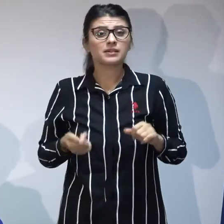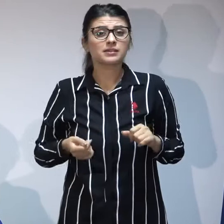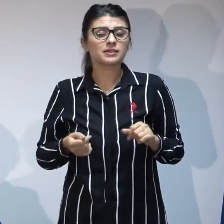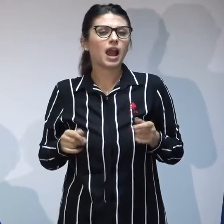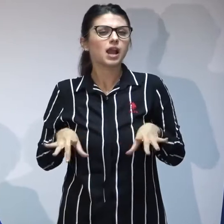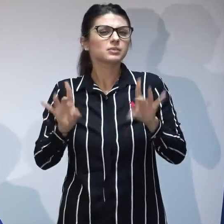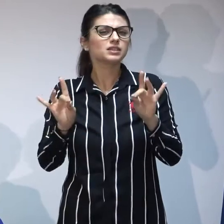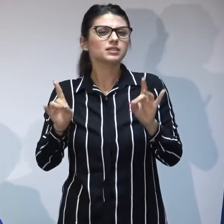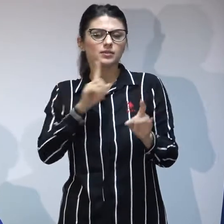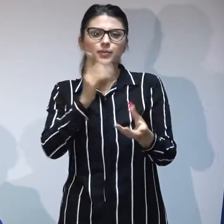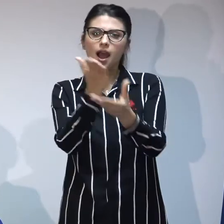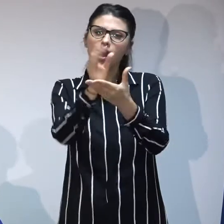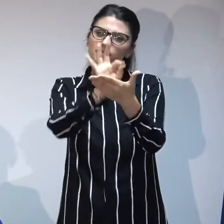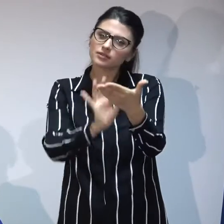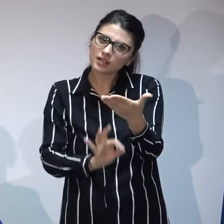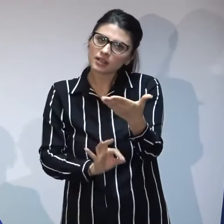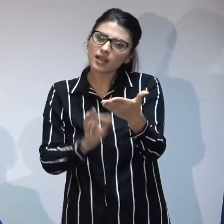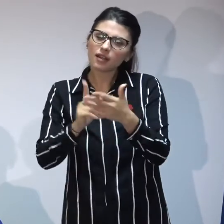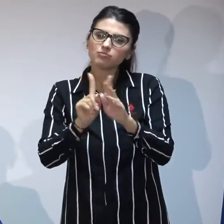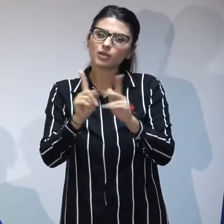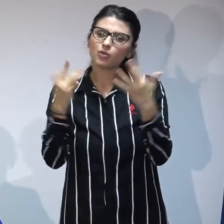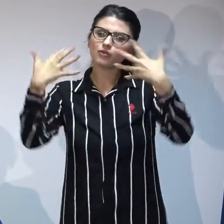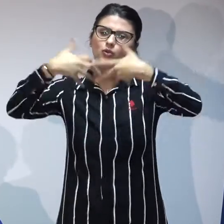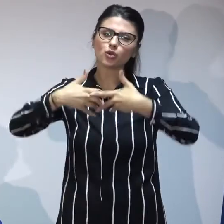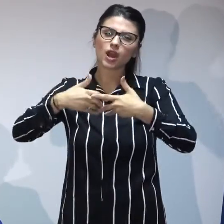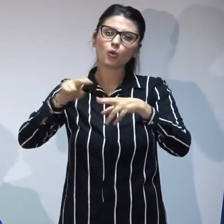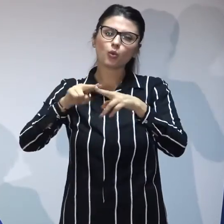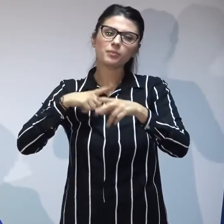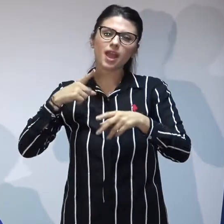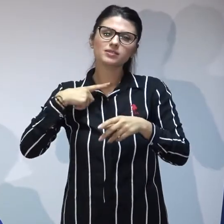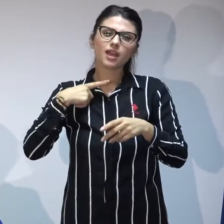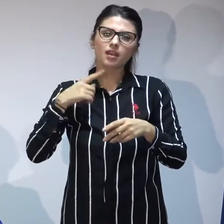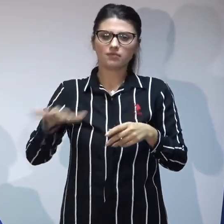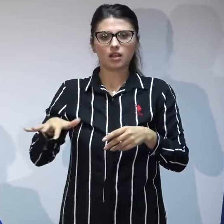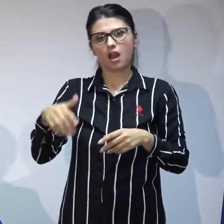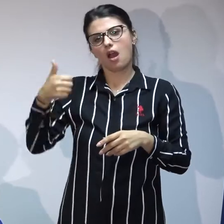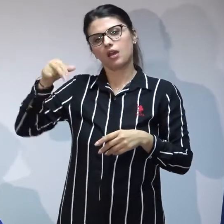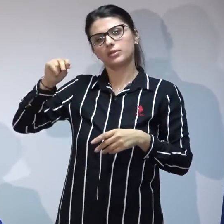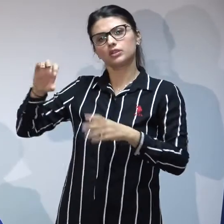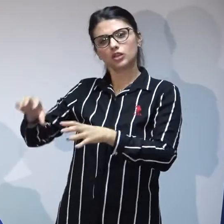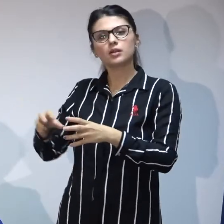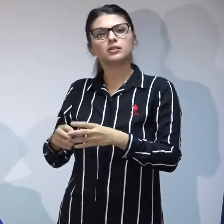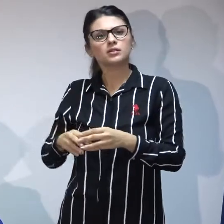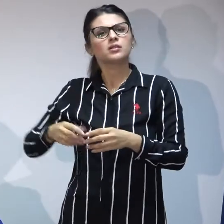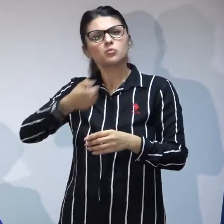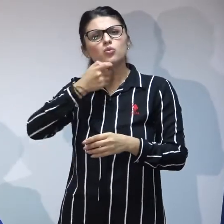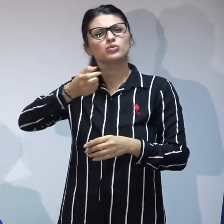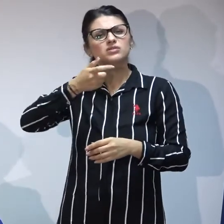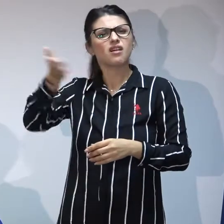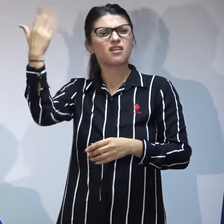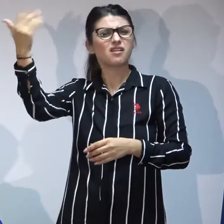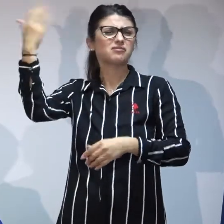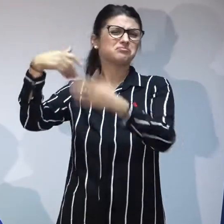normativ de funcționare și de atribuție al acestei autorități o pârghie care în mulți ani de când există această